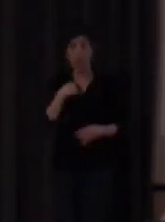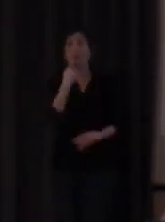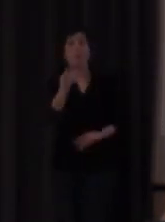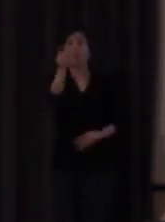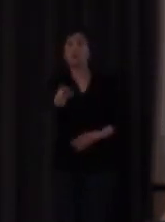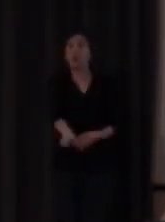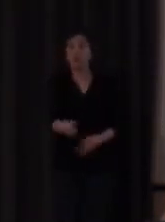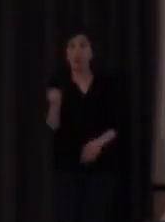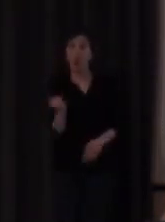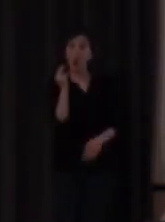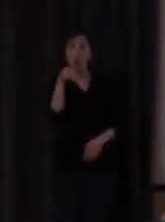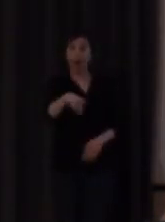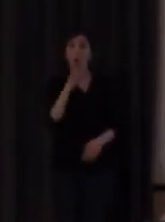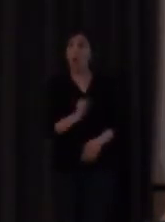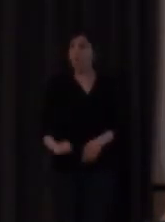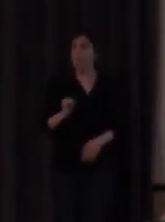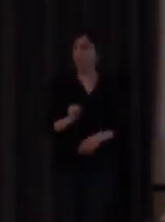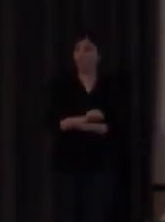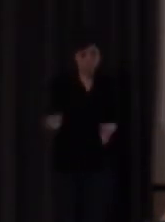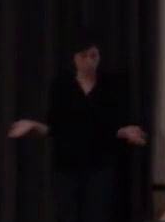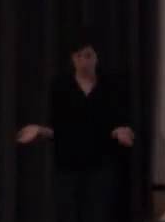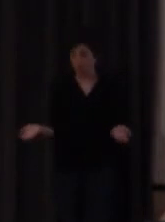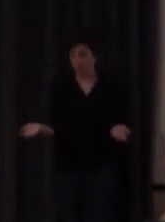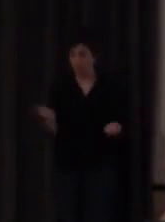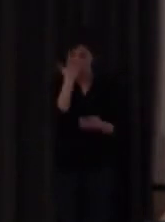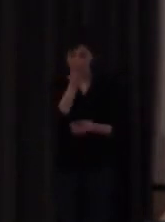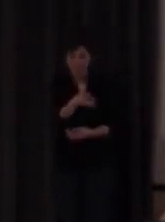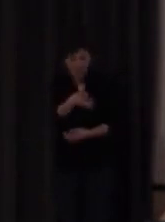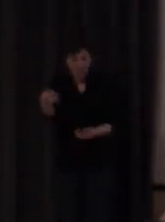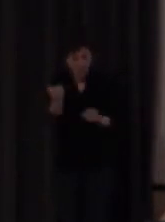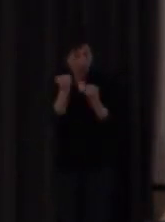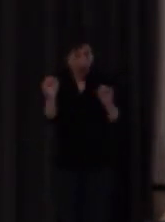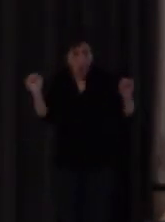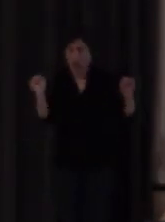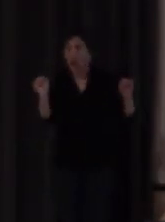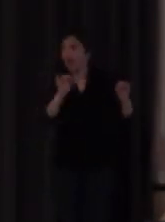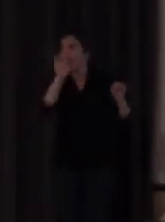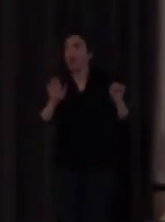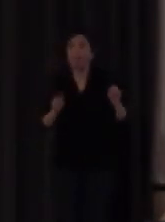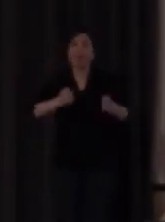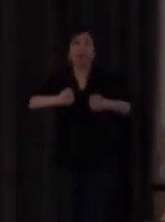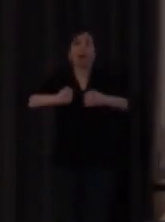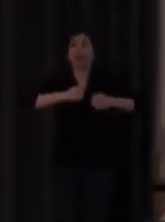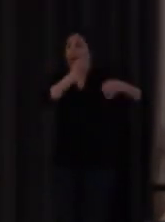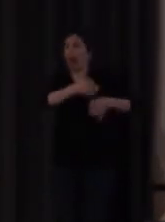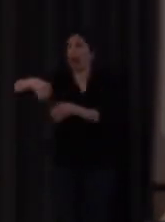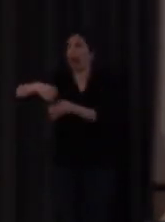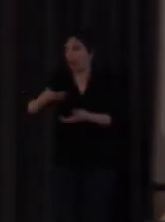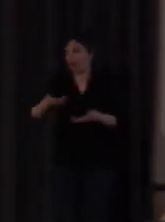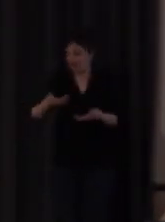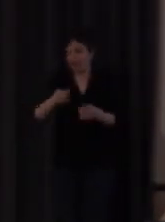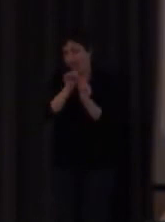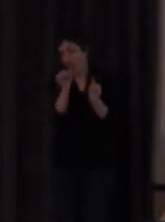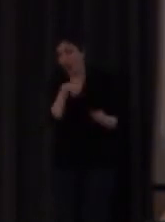pues Juan Guapo y ya está y todo el mundo me entiende aunque hable un poco como Tarzán ¿verdad? o escribirlo bien